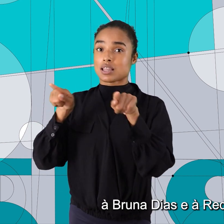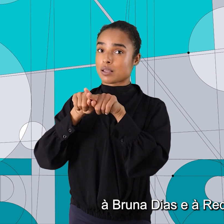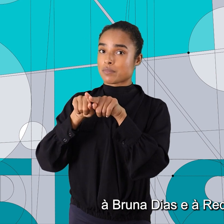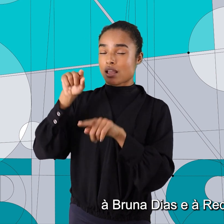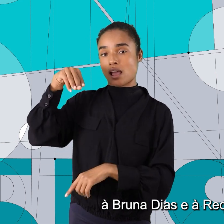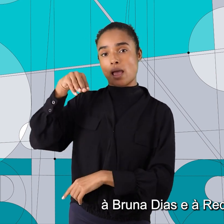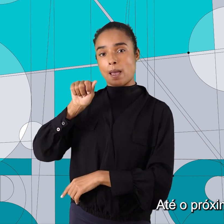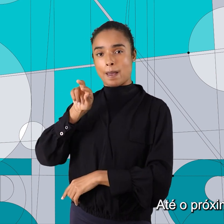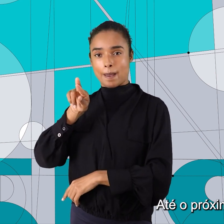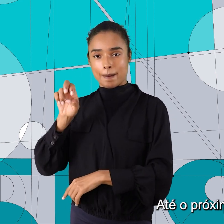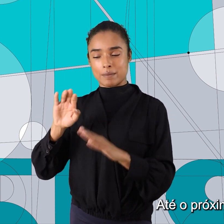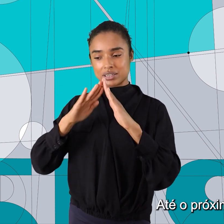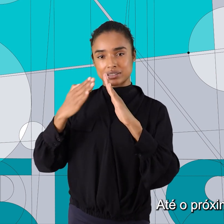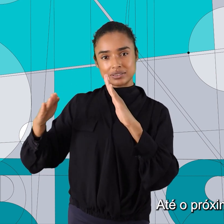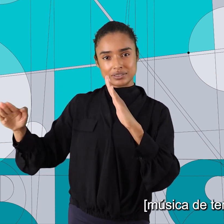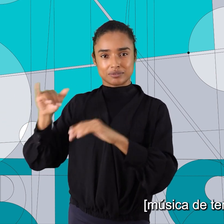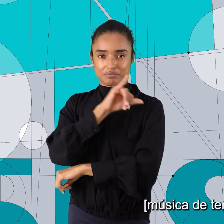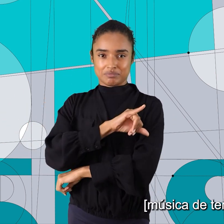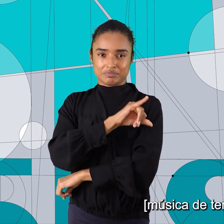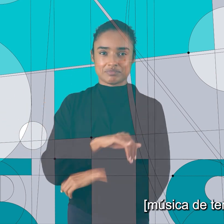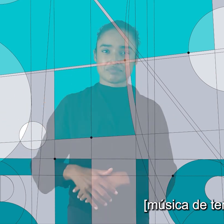Redes da Maré. Até o próximo.